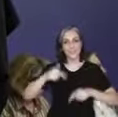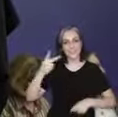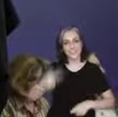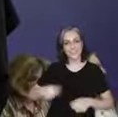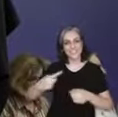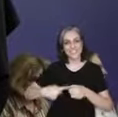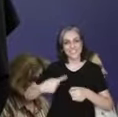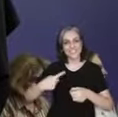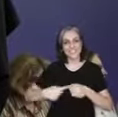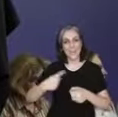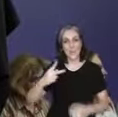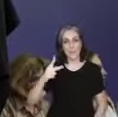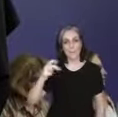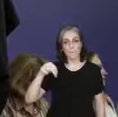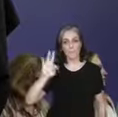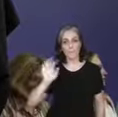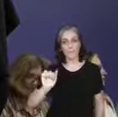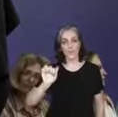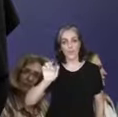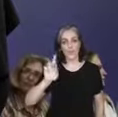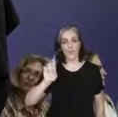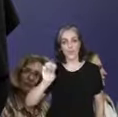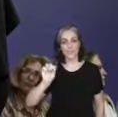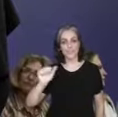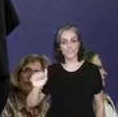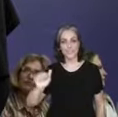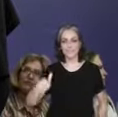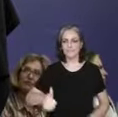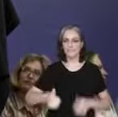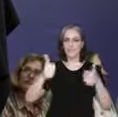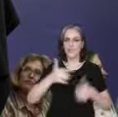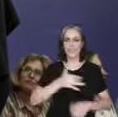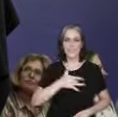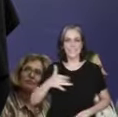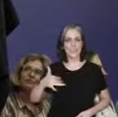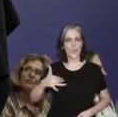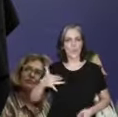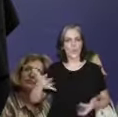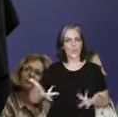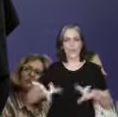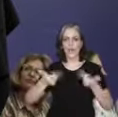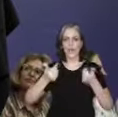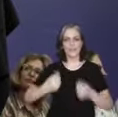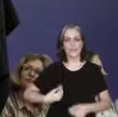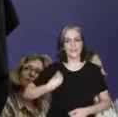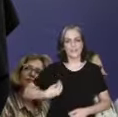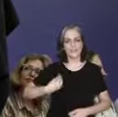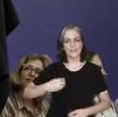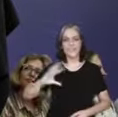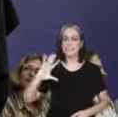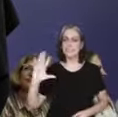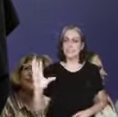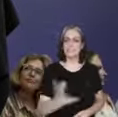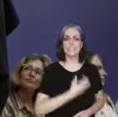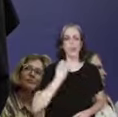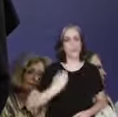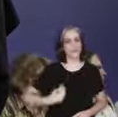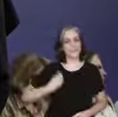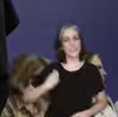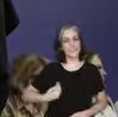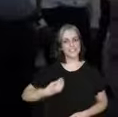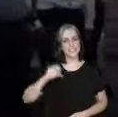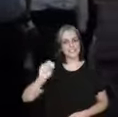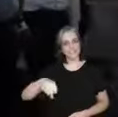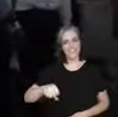Ponta Grossa, levando saúde, qualidade de vida e salvando vidas, porque o saneamento salva